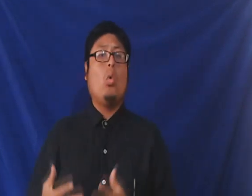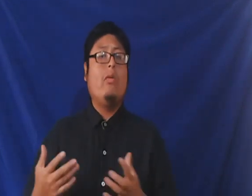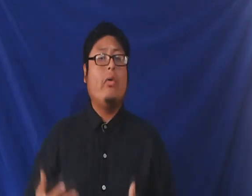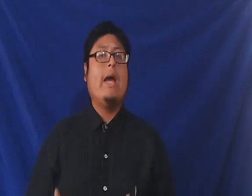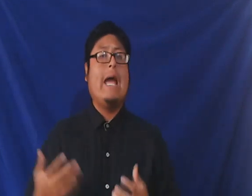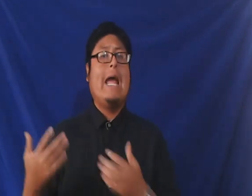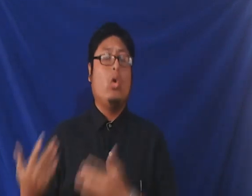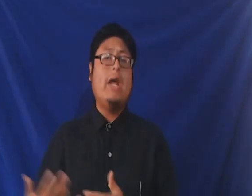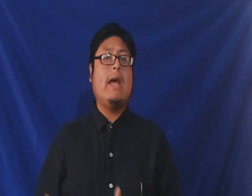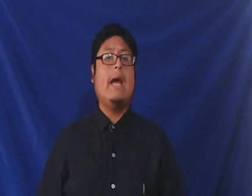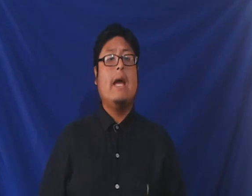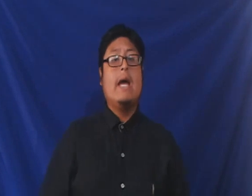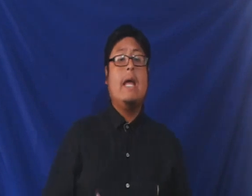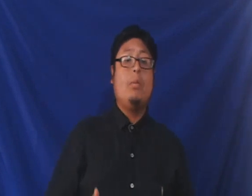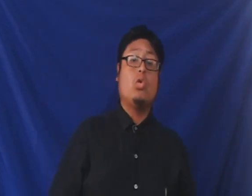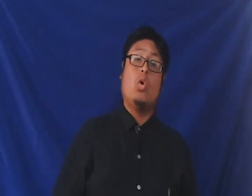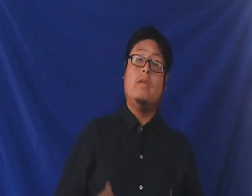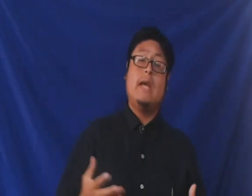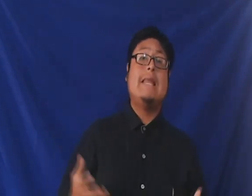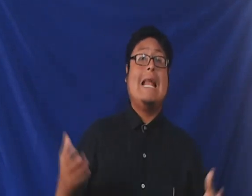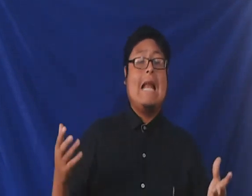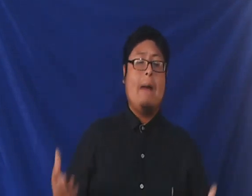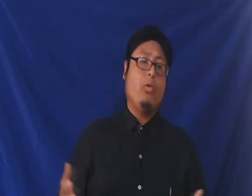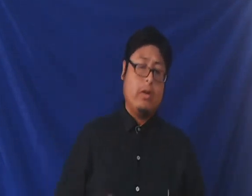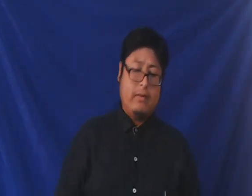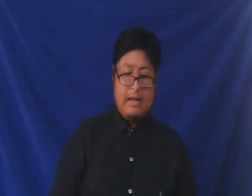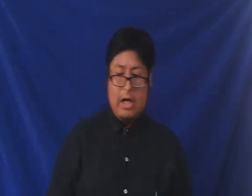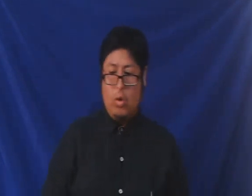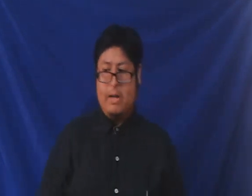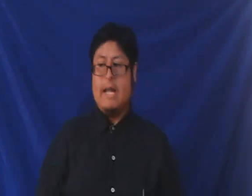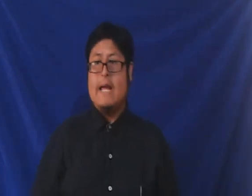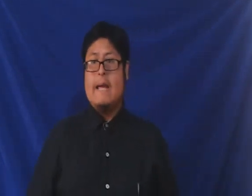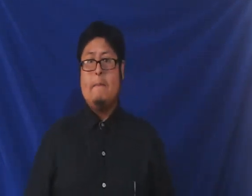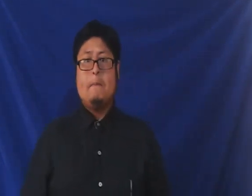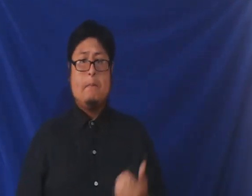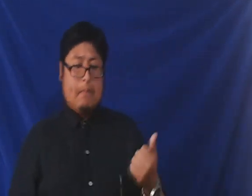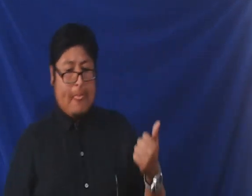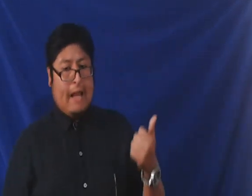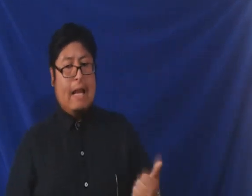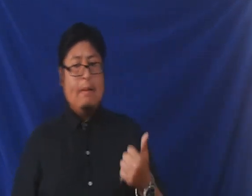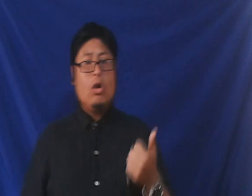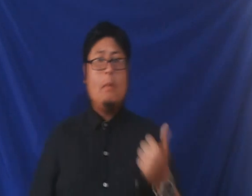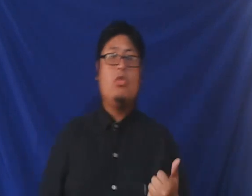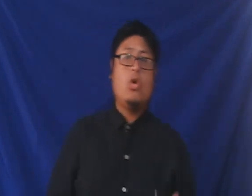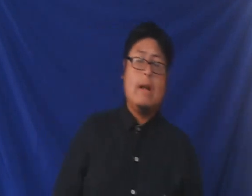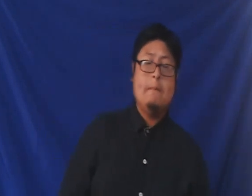¿Cuál fue el origen y por consiguiente la apostasía de aquel hombre? La Biblia nos menciona